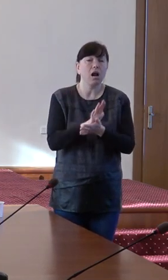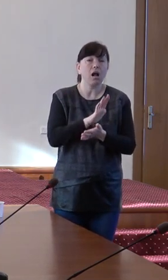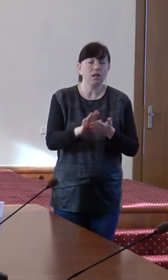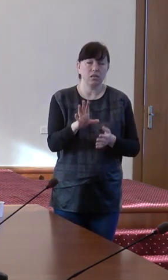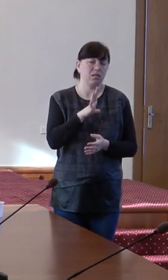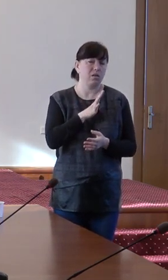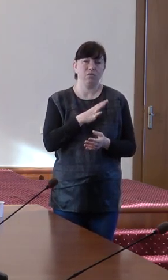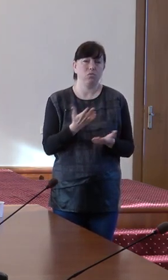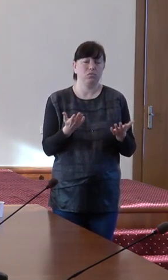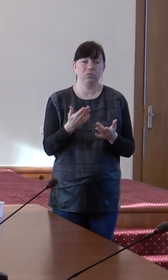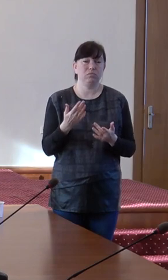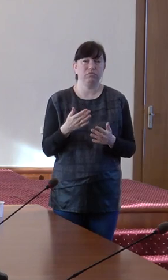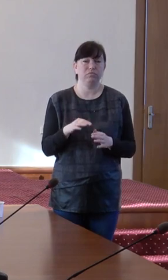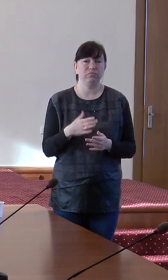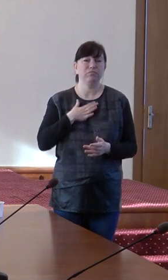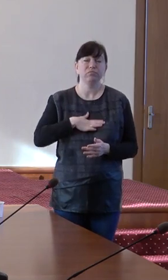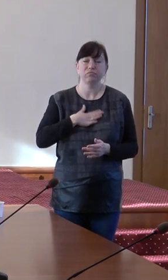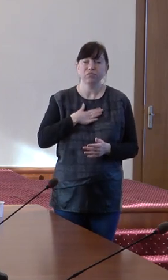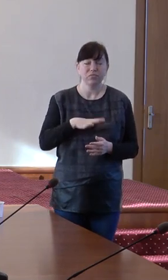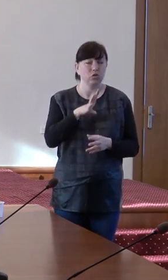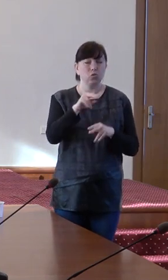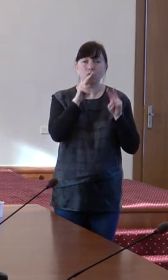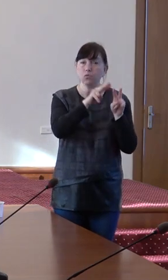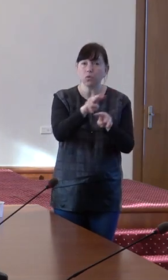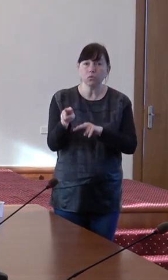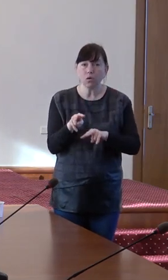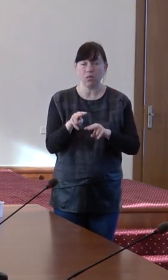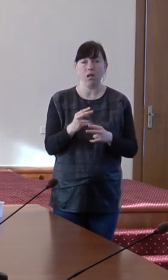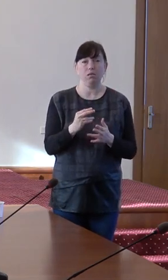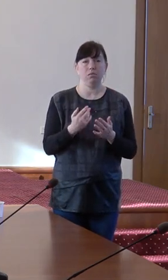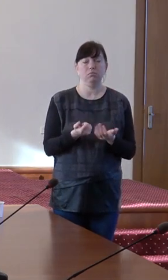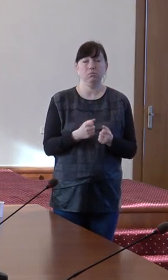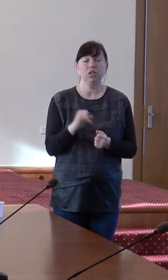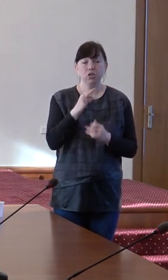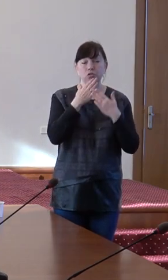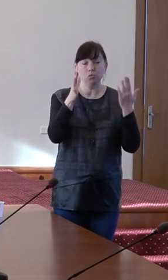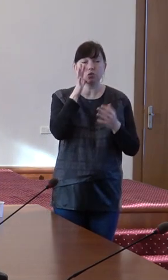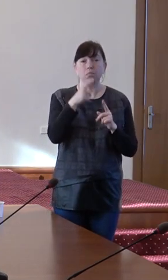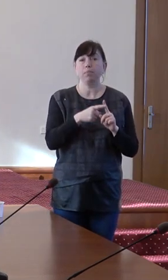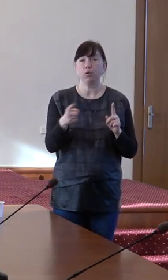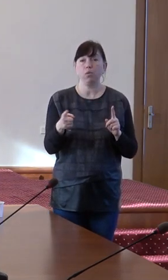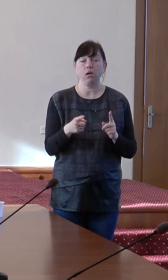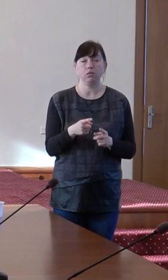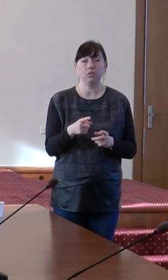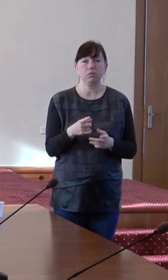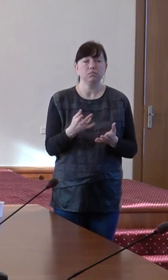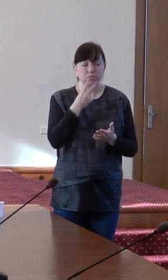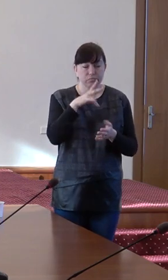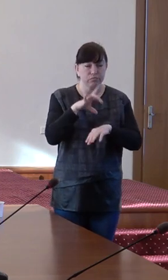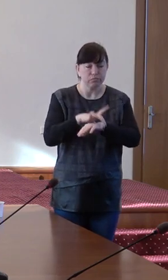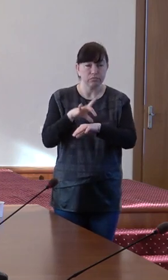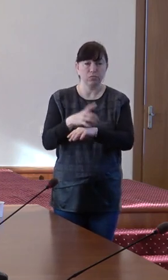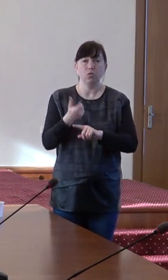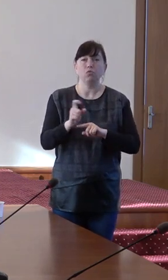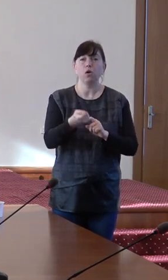fost monitorizată suficient de la nivel central și în ultima perioadă se atestă un număr